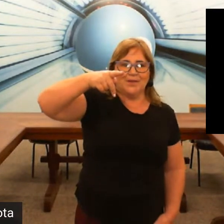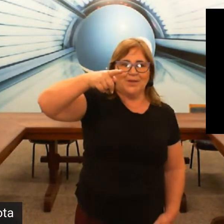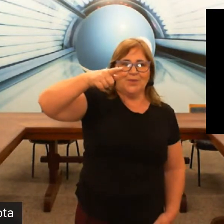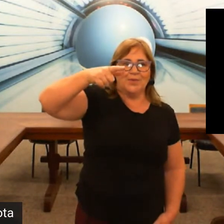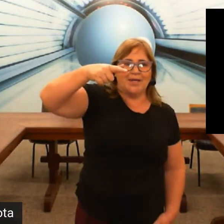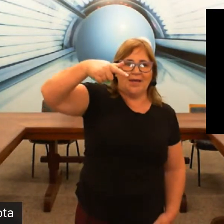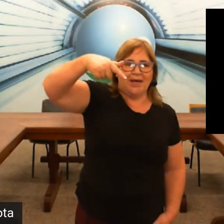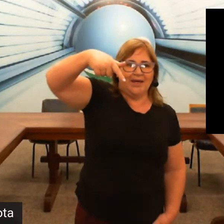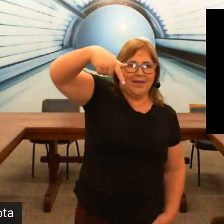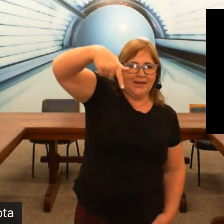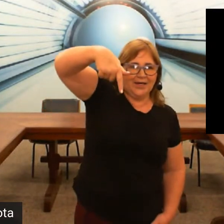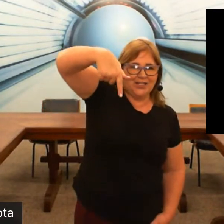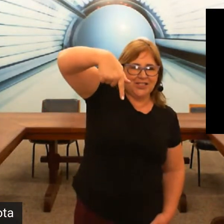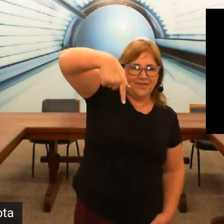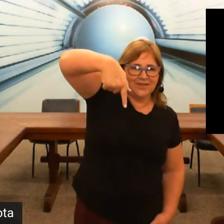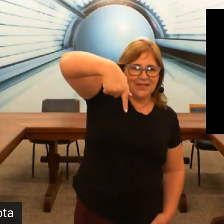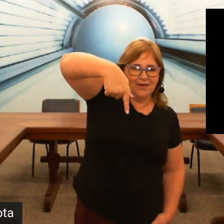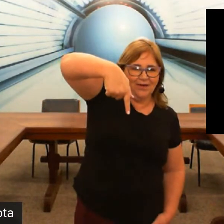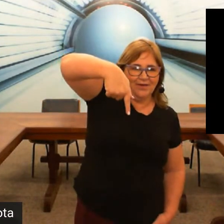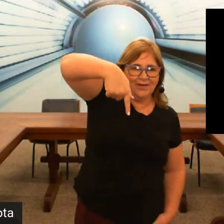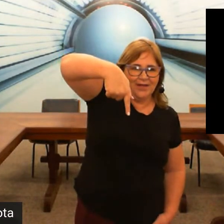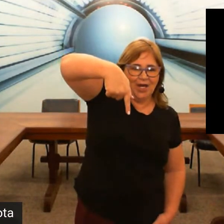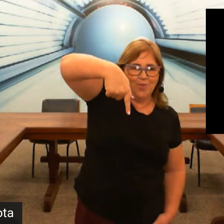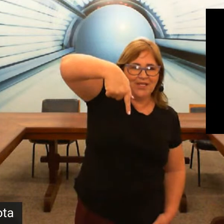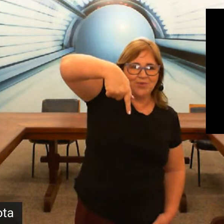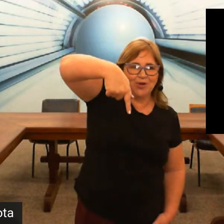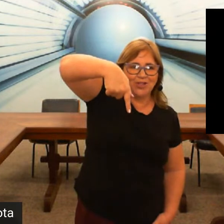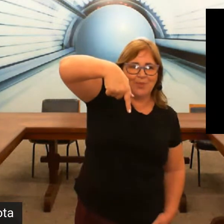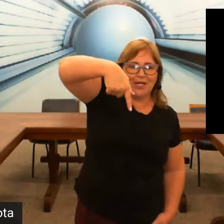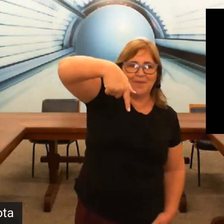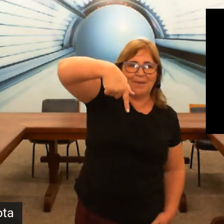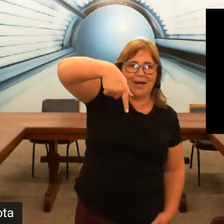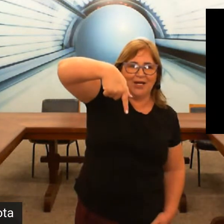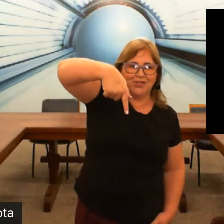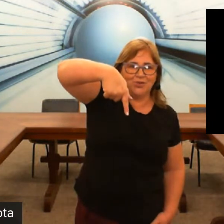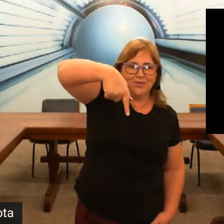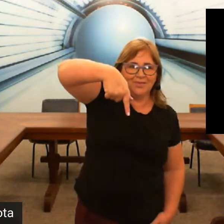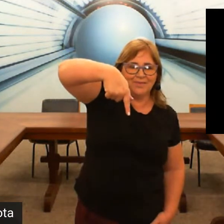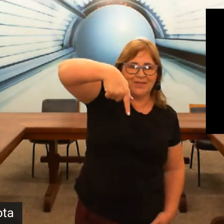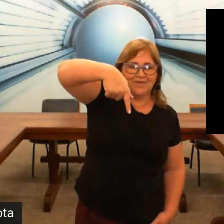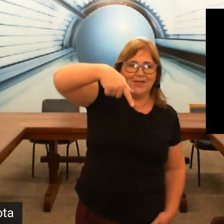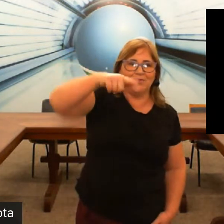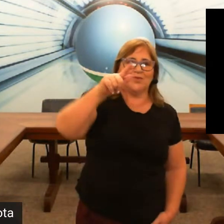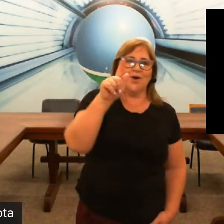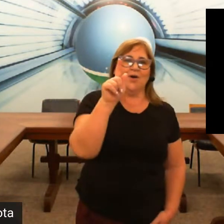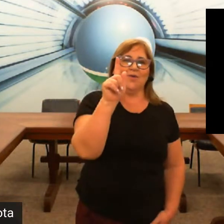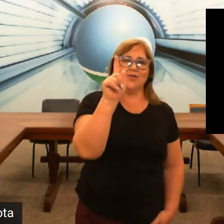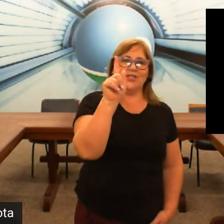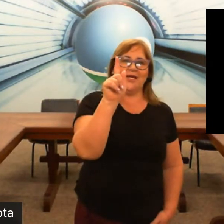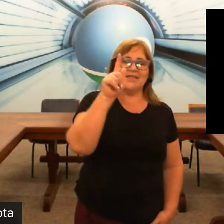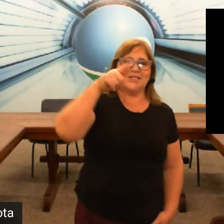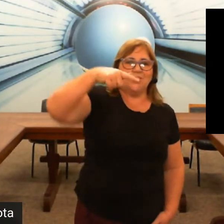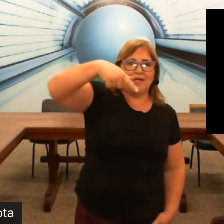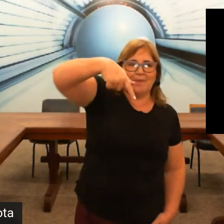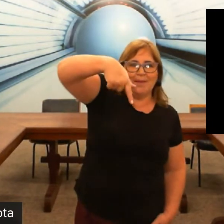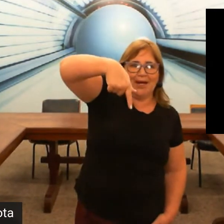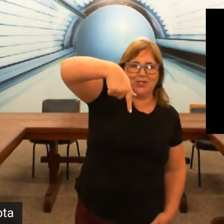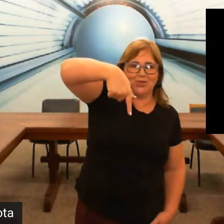o Q a gente vai fazer ó é mesmo que o G porém para baixo tá vendo o G assim o Q para baixo